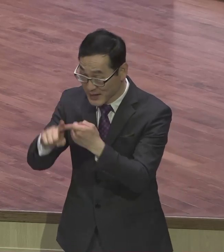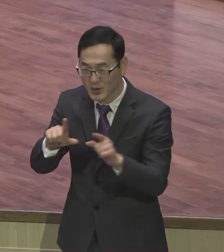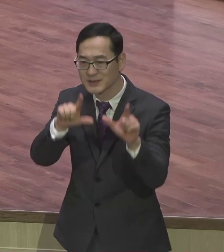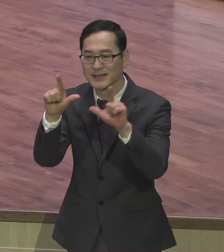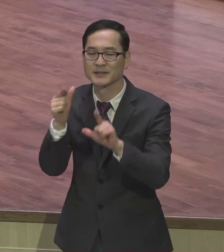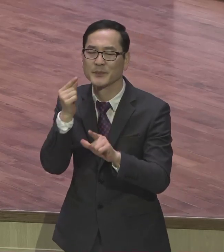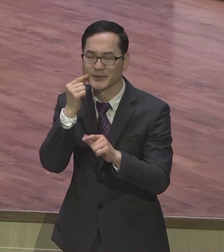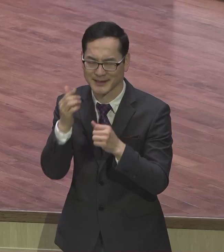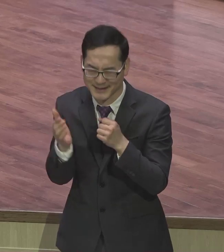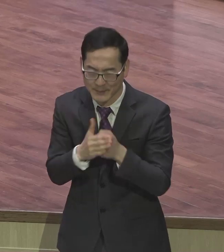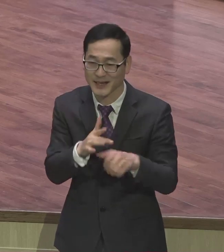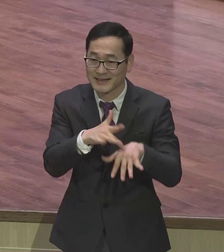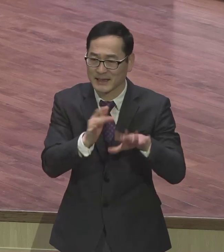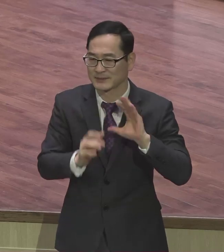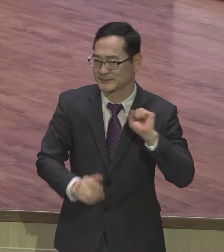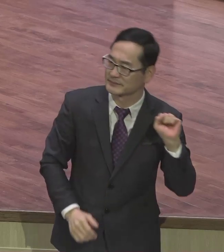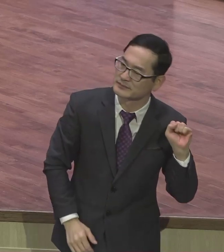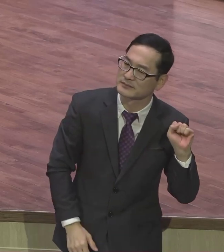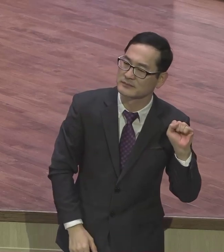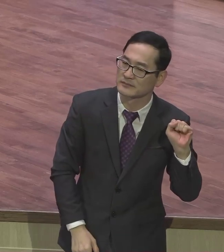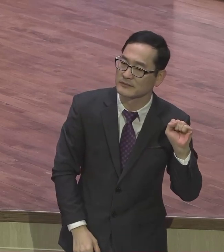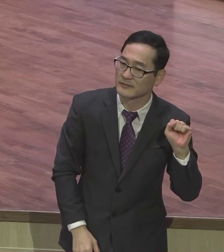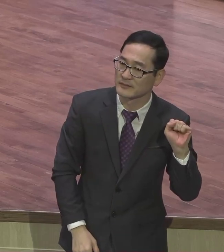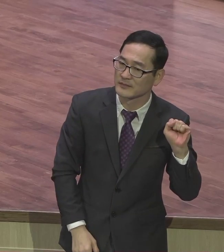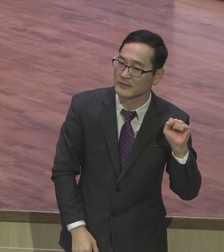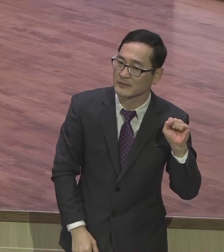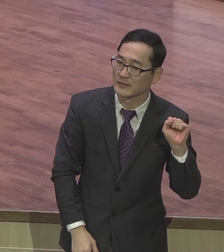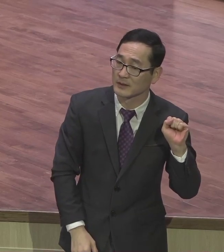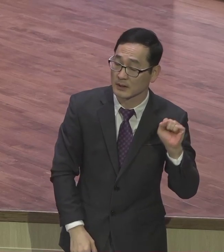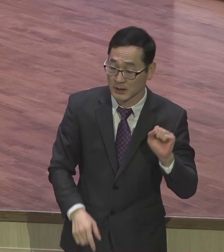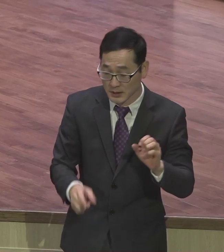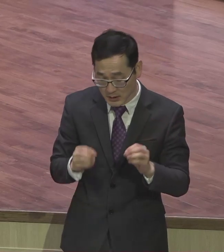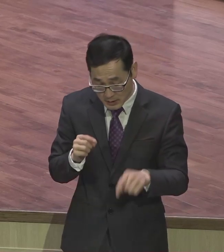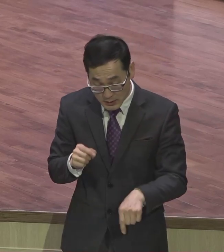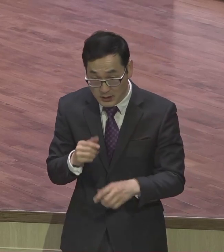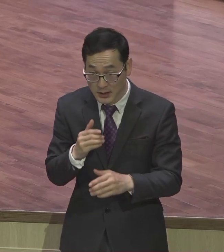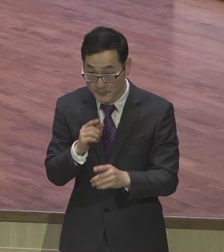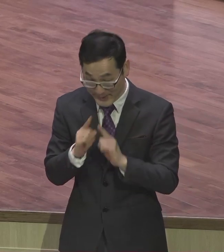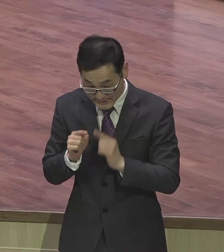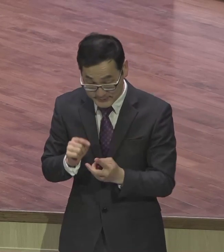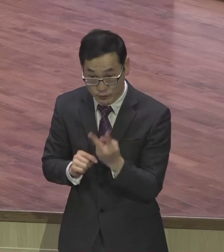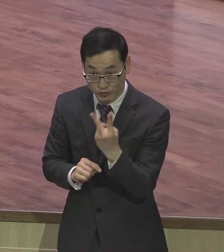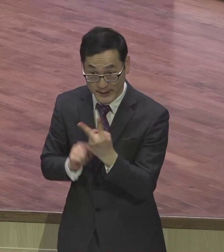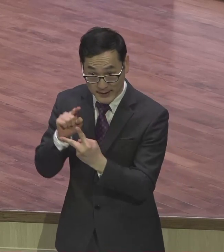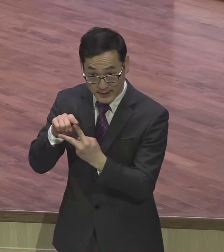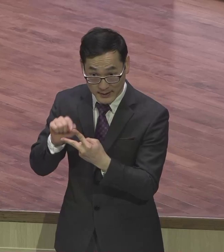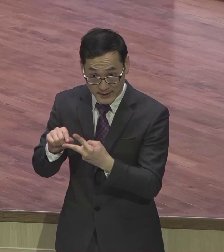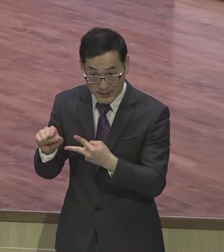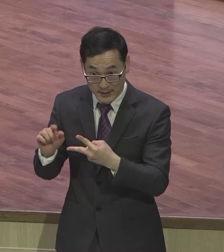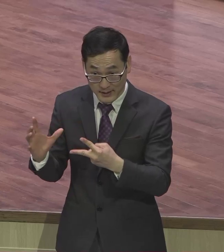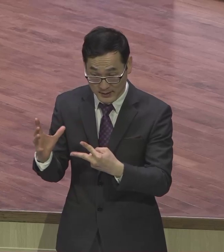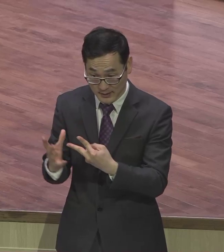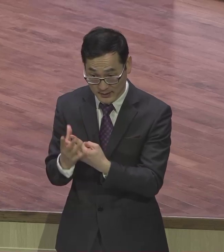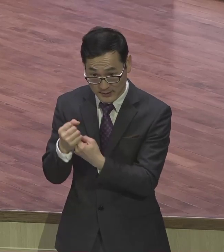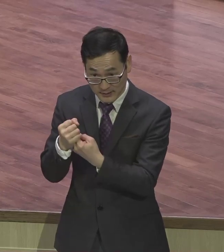사단에 뺏겼어서 그래요 이 두 구절의 핵심이 뭐냐 한마디로 딱 요약하면 내가